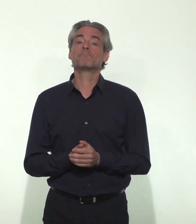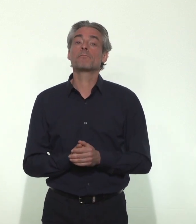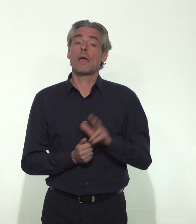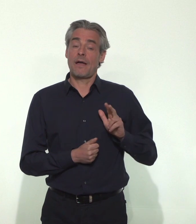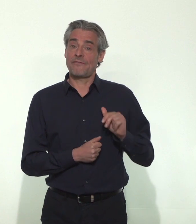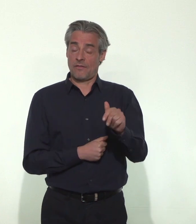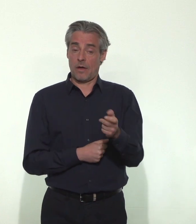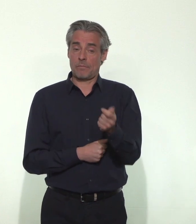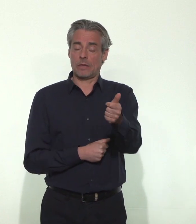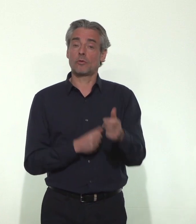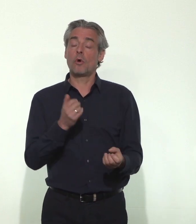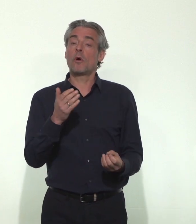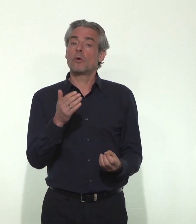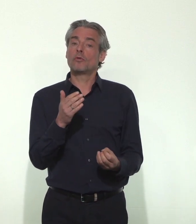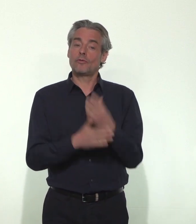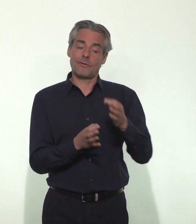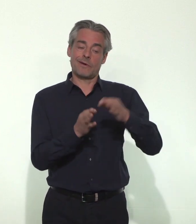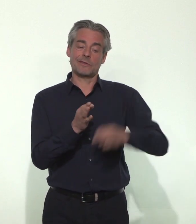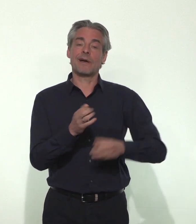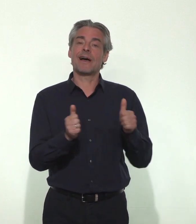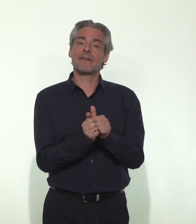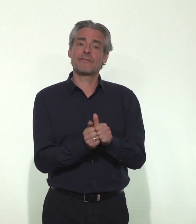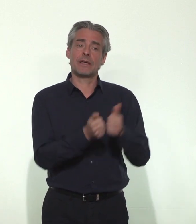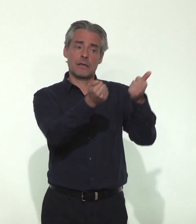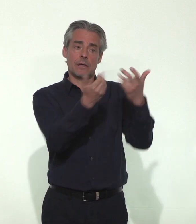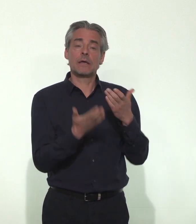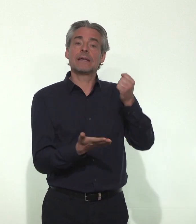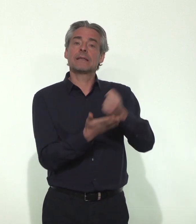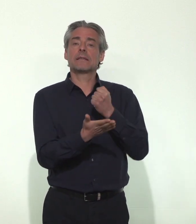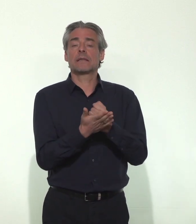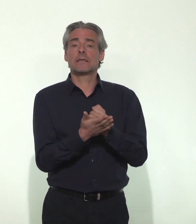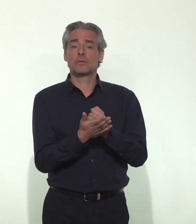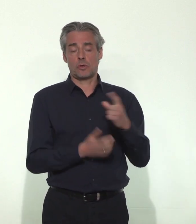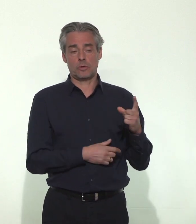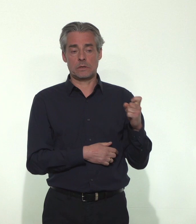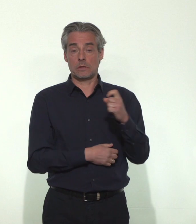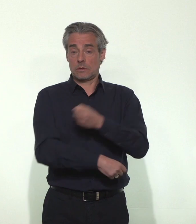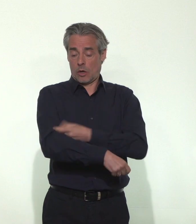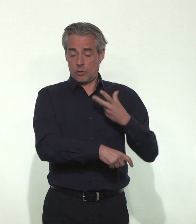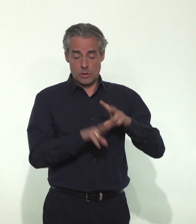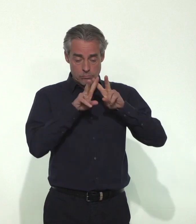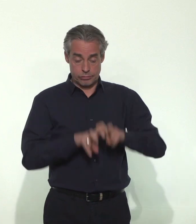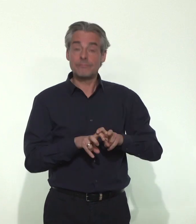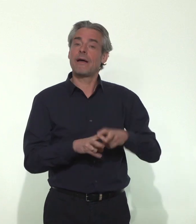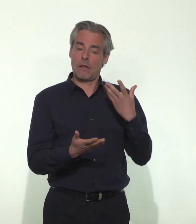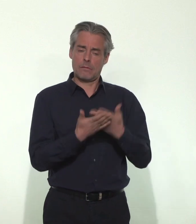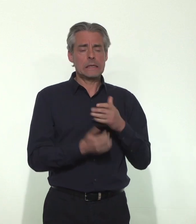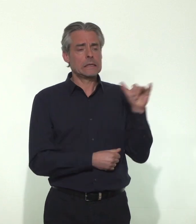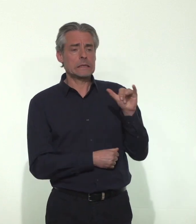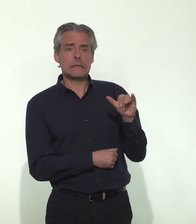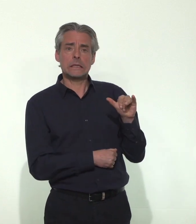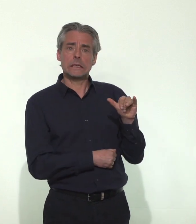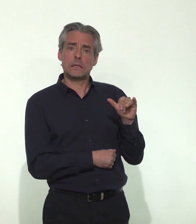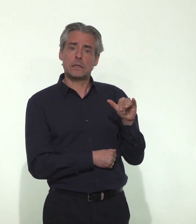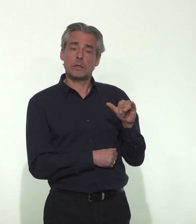aussi bientôt à disposition de premiers résultats, grâce à l'arrivée prochaine des tests sérologiques, qui permettront de montrer qui est